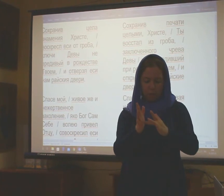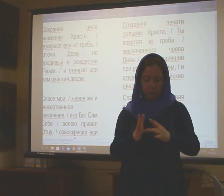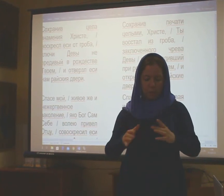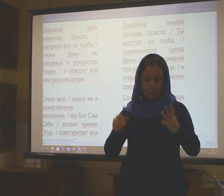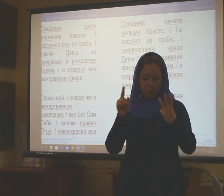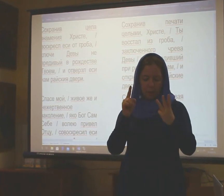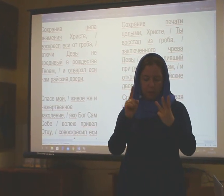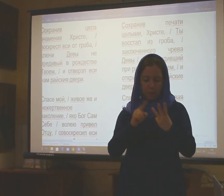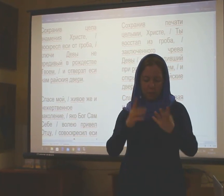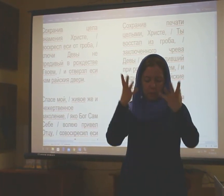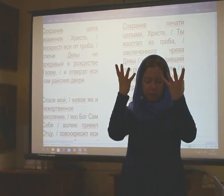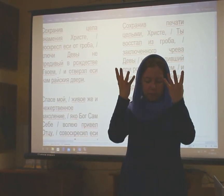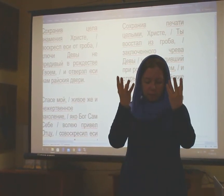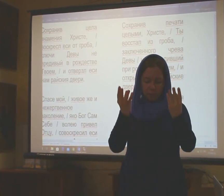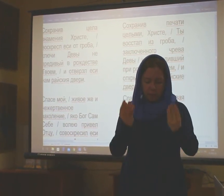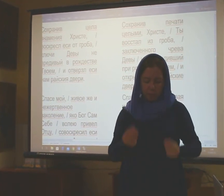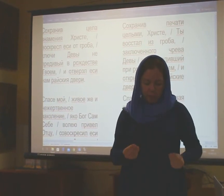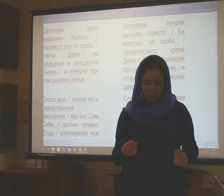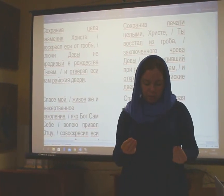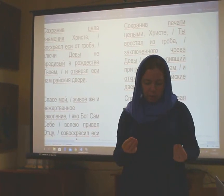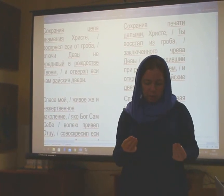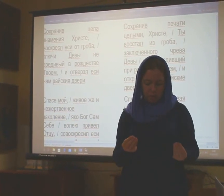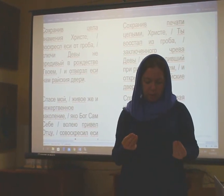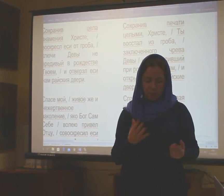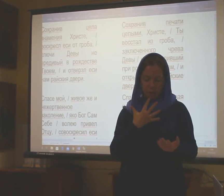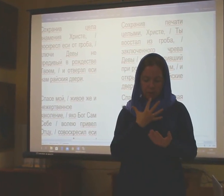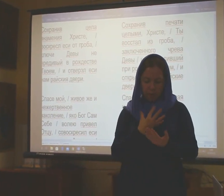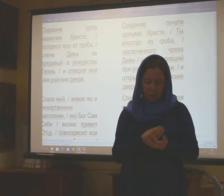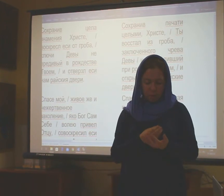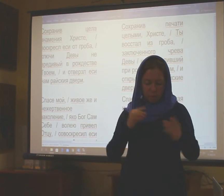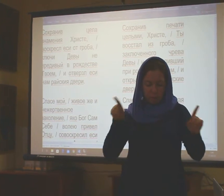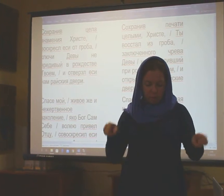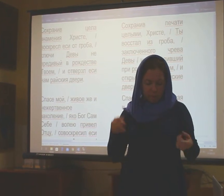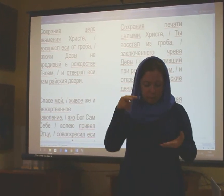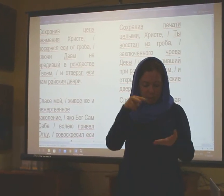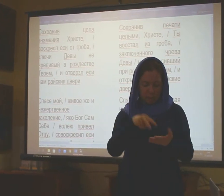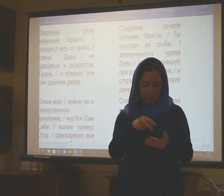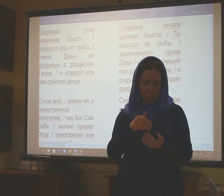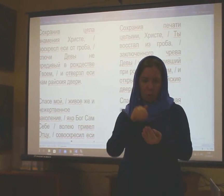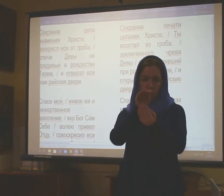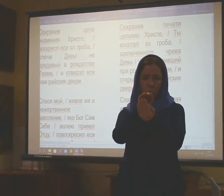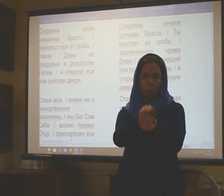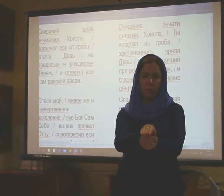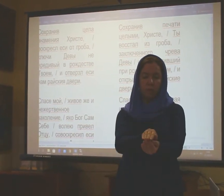на третий день своим воскресением от гроба.